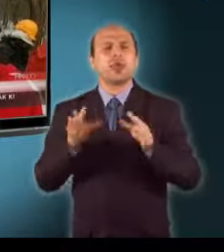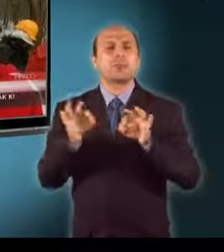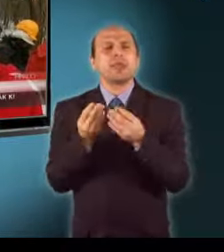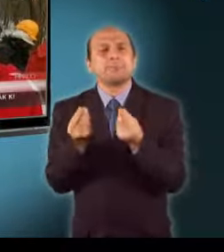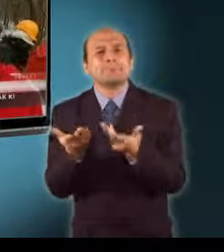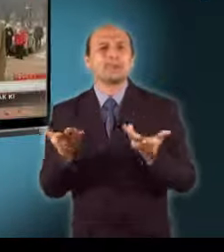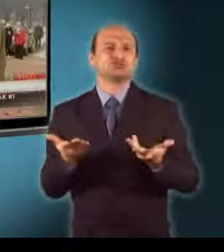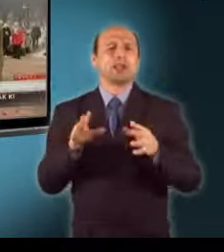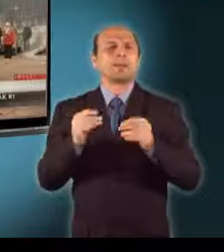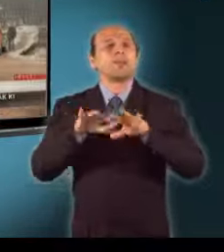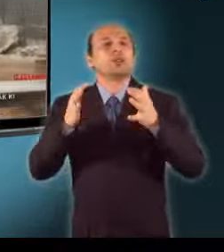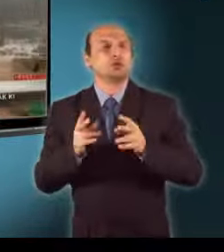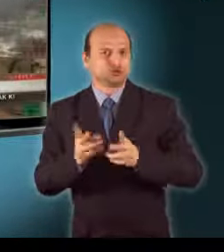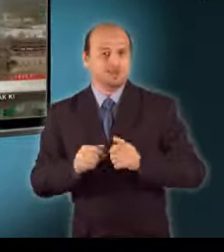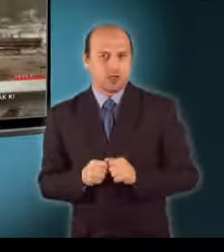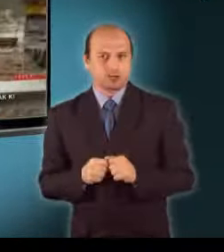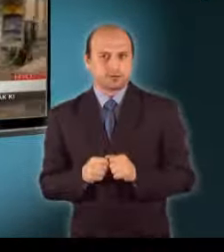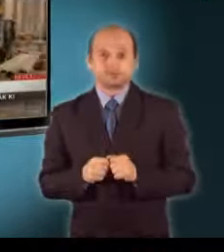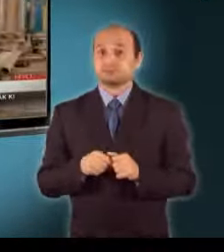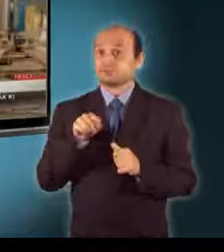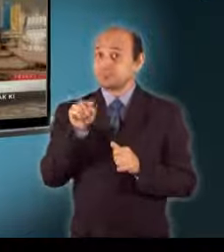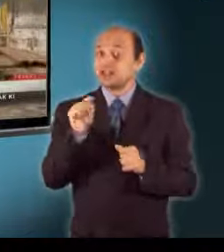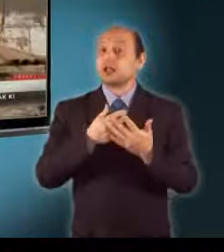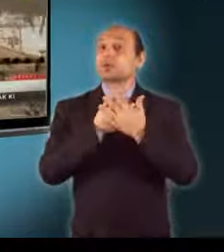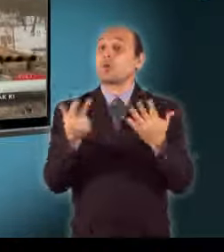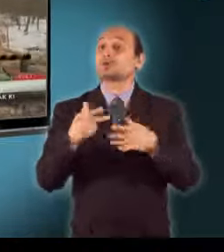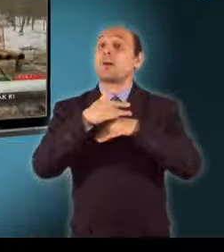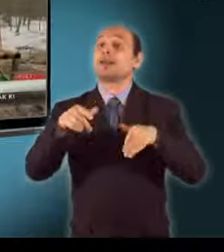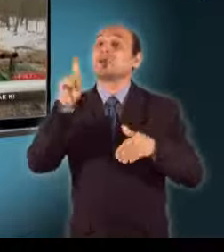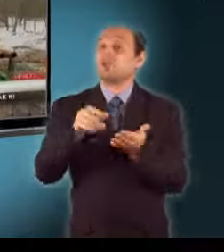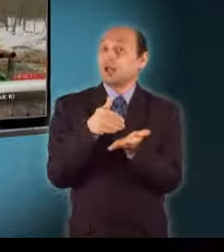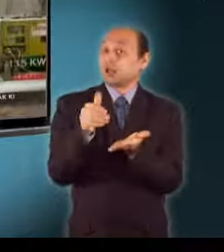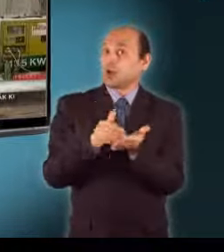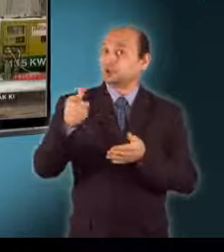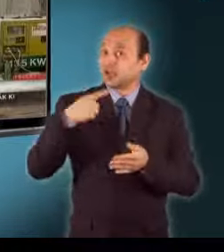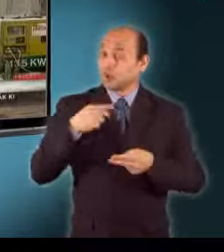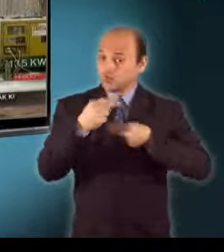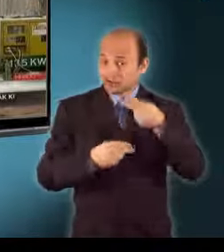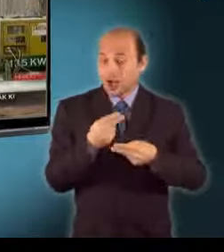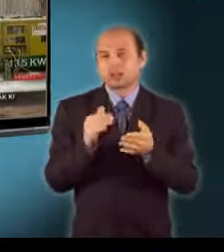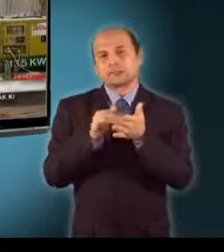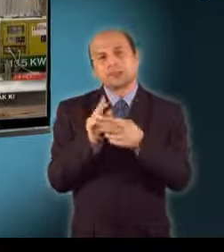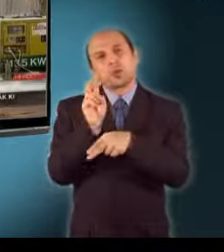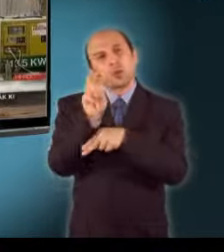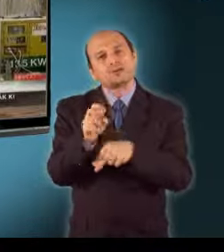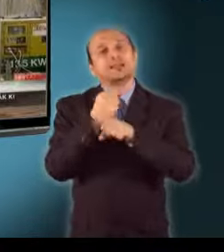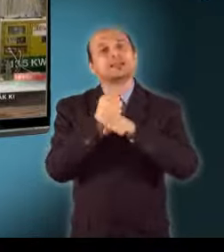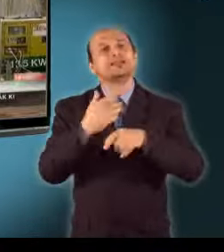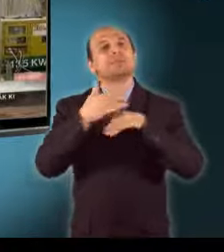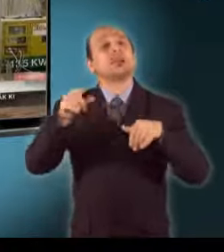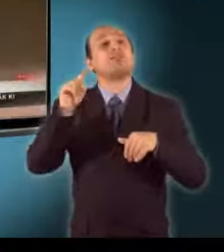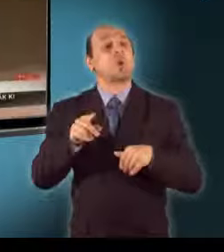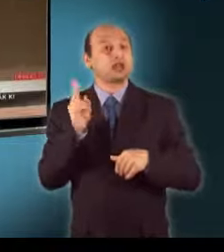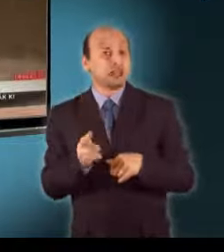képet kaphassunk. Eddig 80 millió forintot költöttek a vizsgálatokra. A teljes feltárás újabb 100 millióba kerülhet. Az Ausztrálok